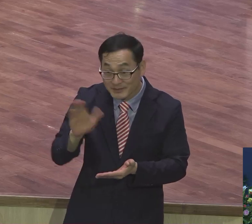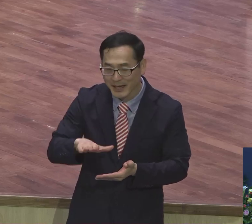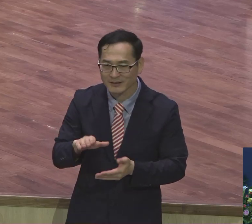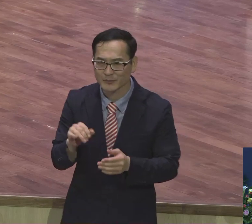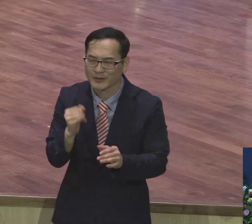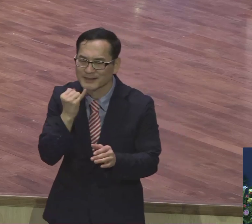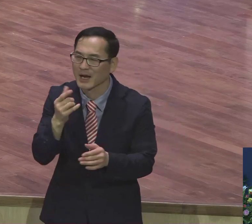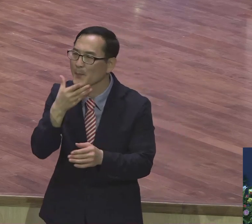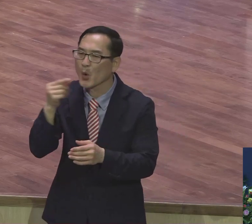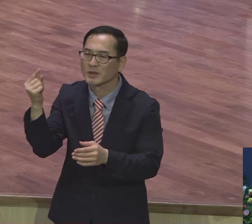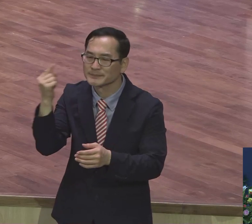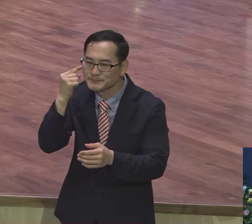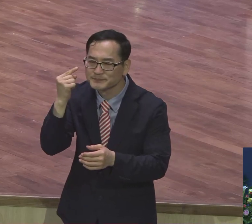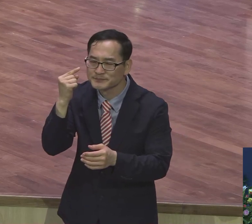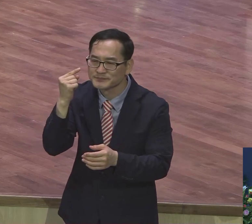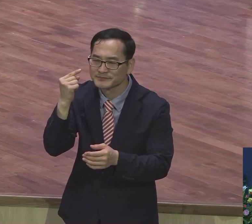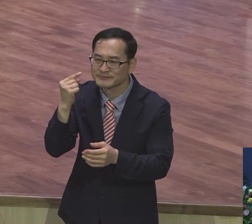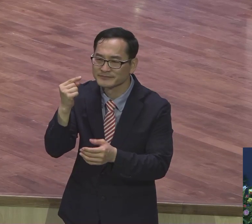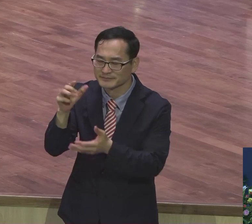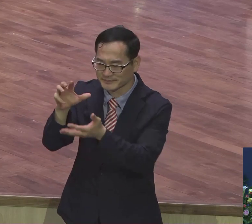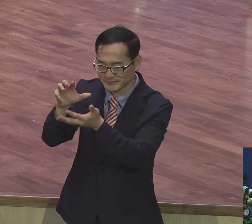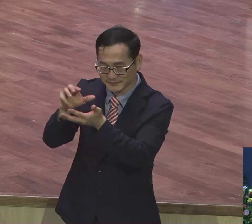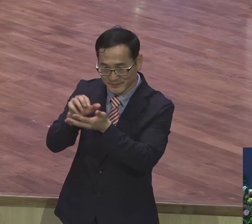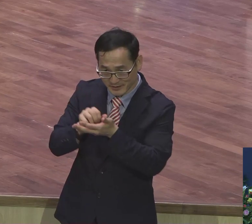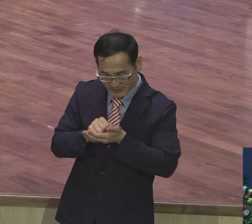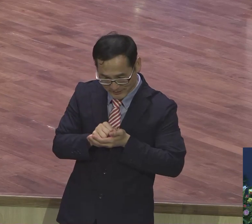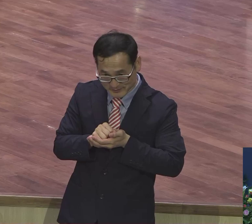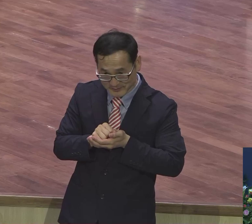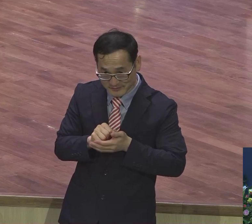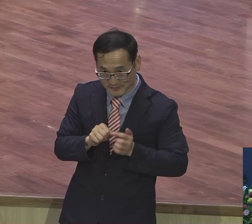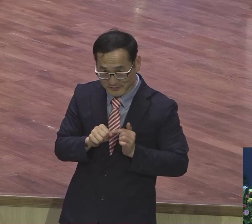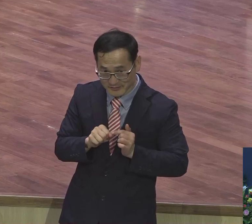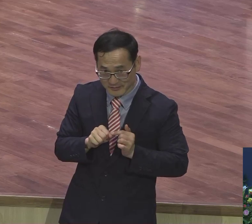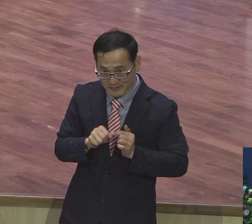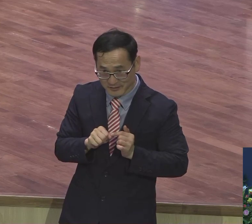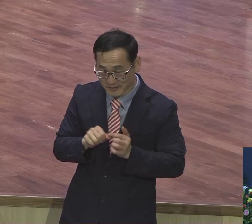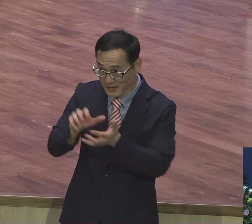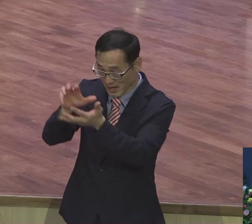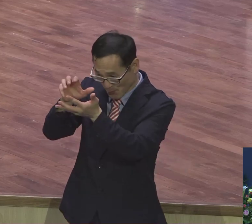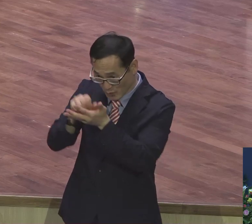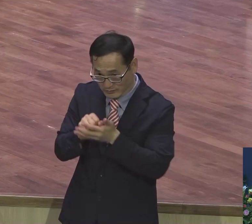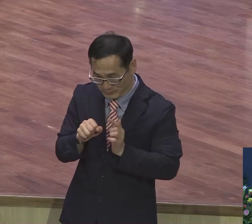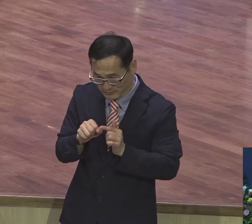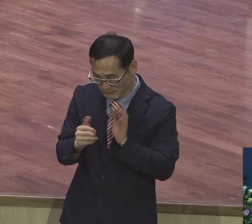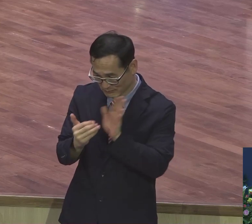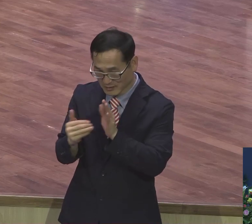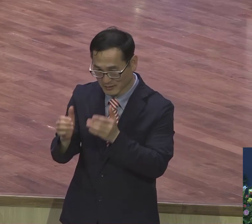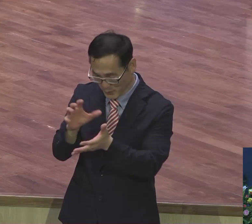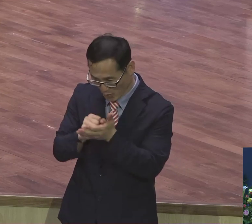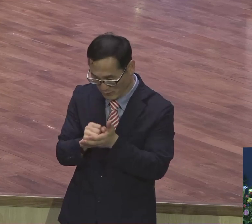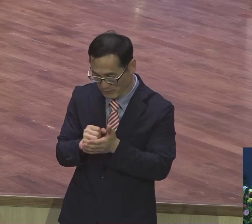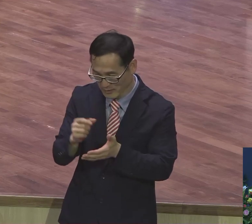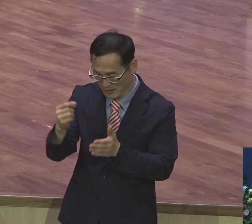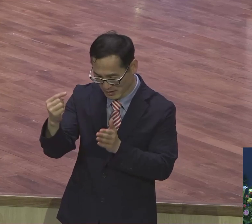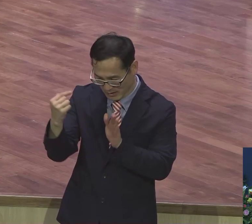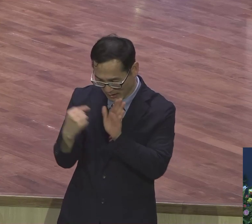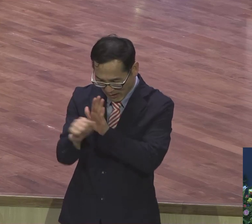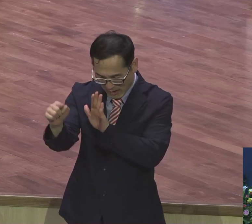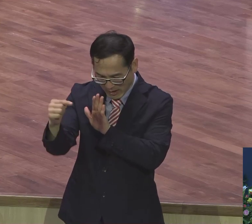실망하지 마라. 예수 그리스도의 참복음을 멈추지 말고 끝까지 증가하게 되면